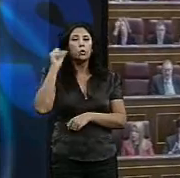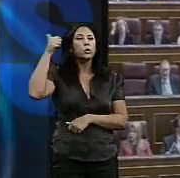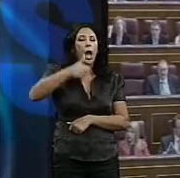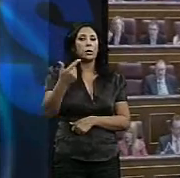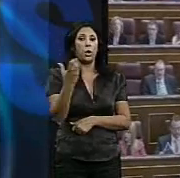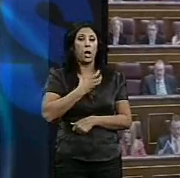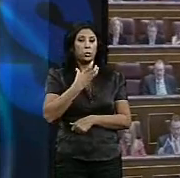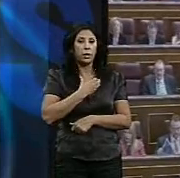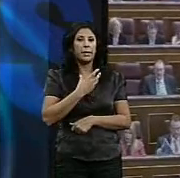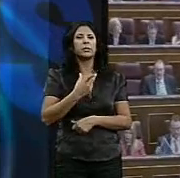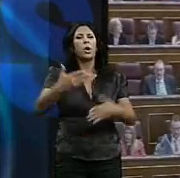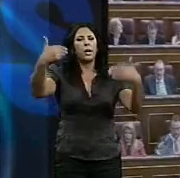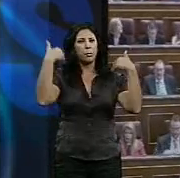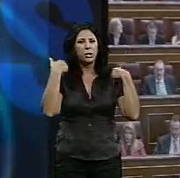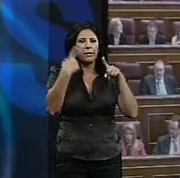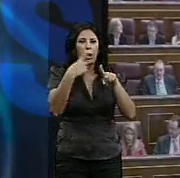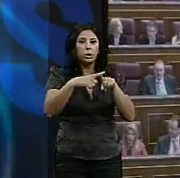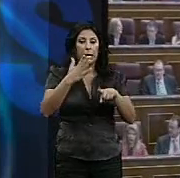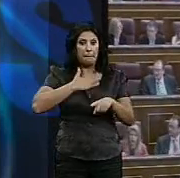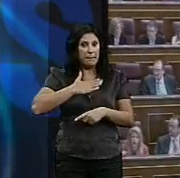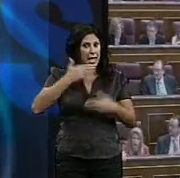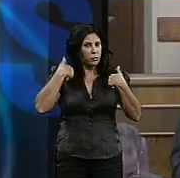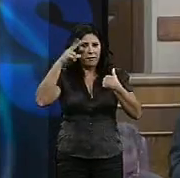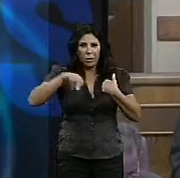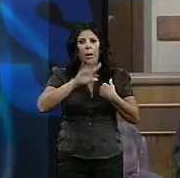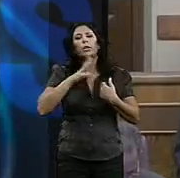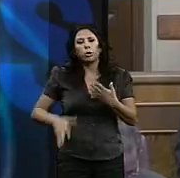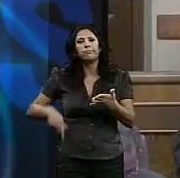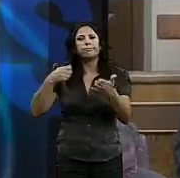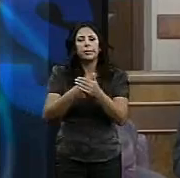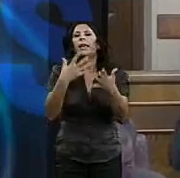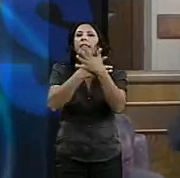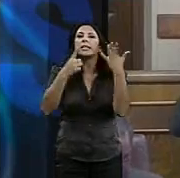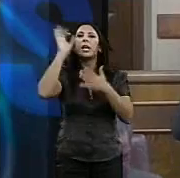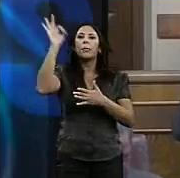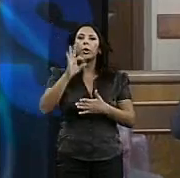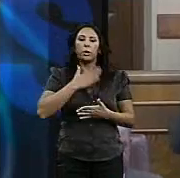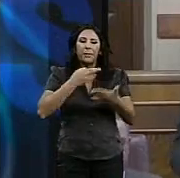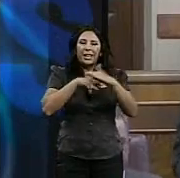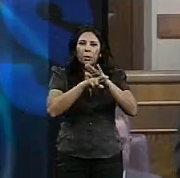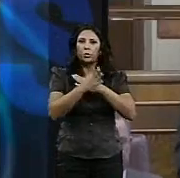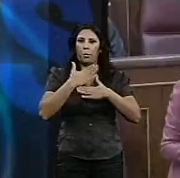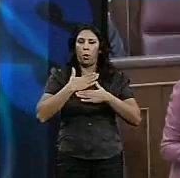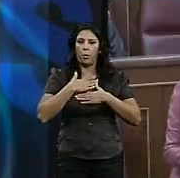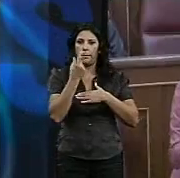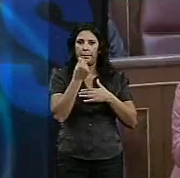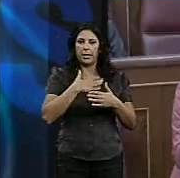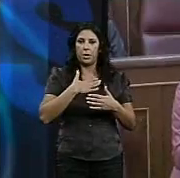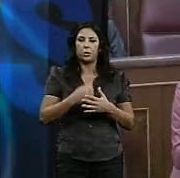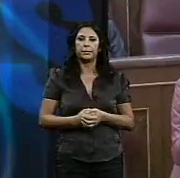asumen tareas que no son de su competencia y que suponen el 16% de sus recursos propios. El gobierno que los ayuntamientos